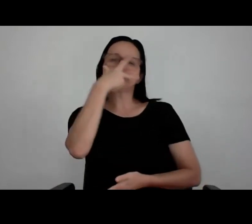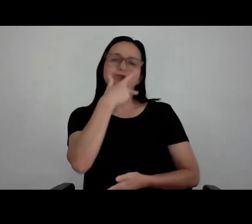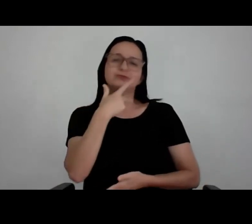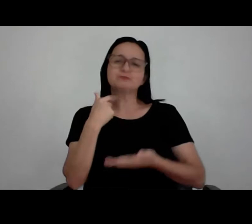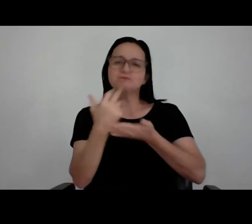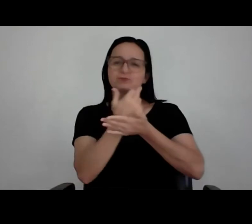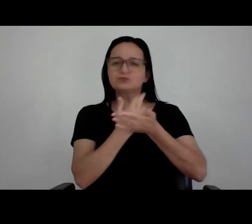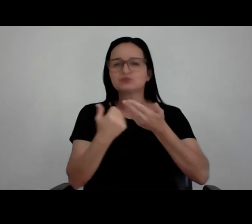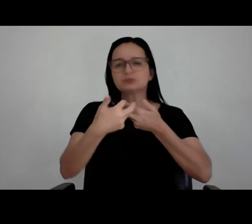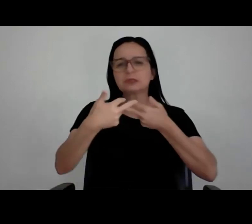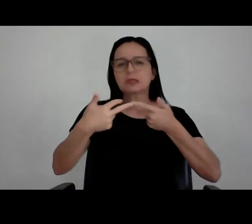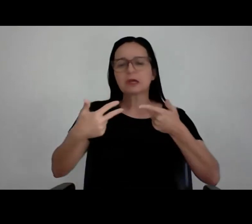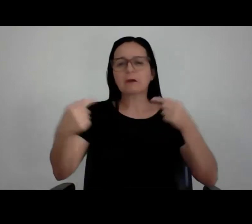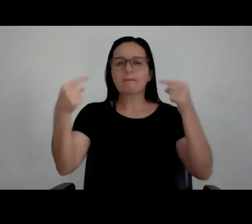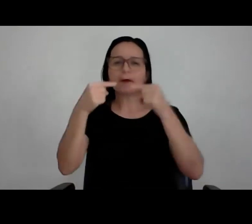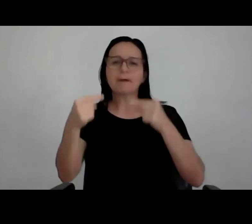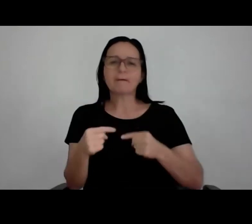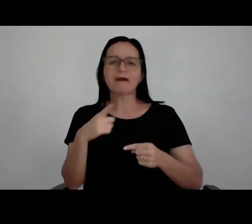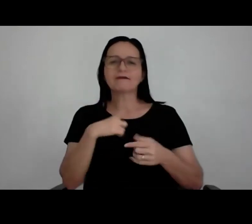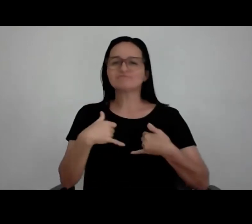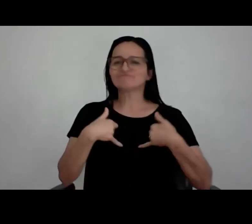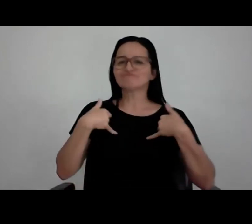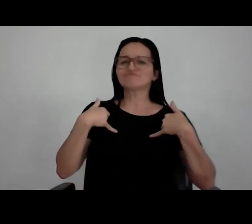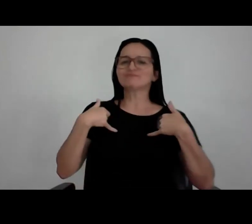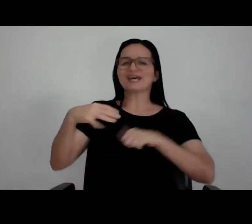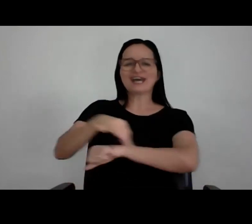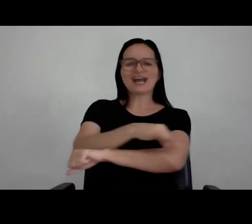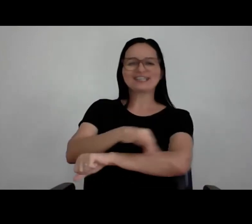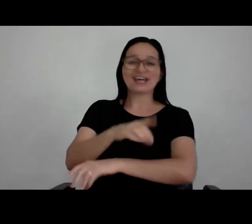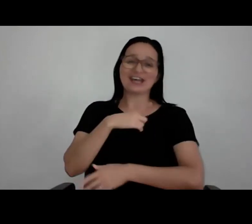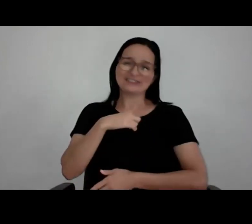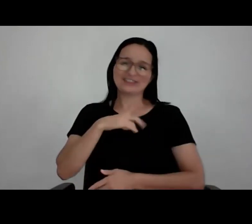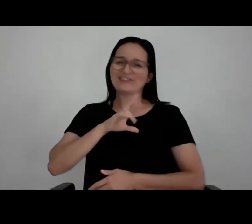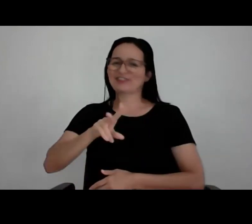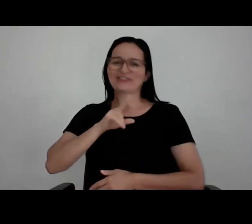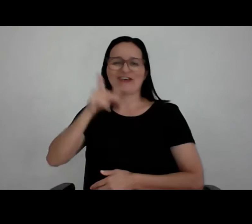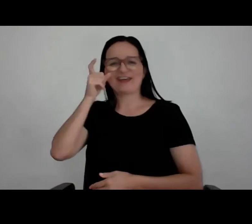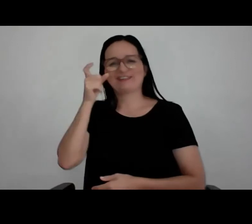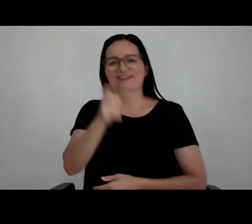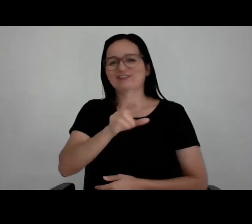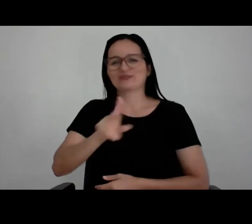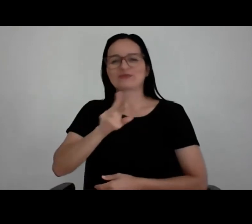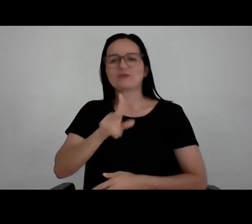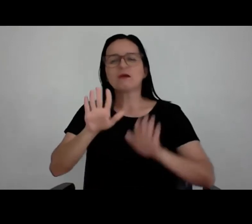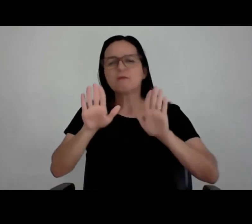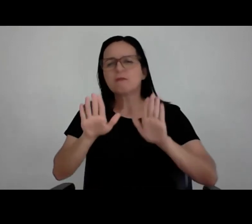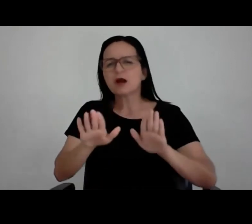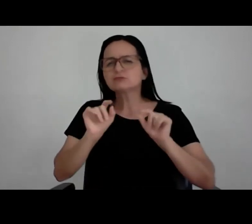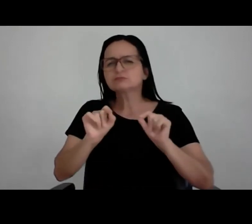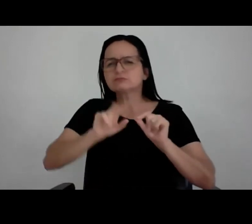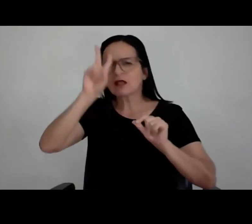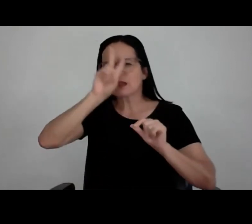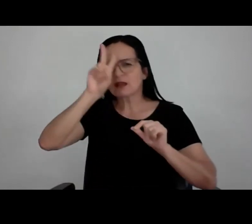preencher o ego de arquiteto, que é longe de ser o nosso interesse isso, a gente lembrou muito do que o